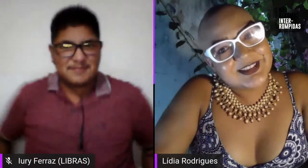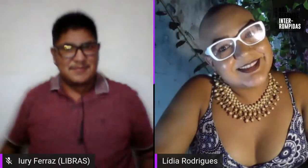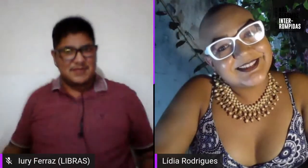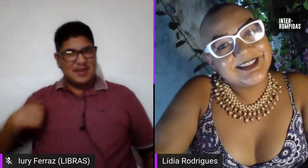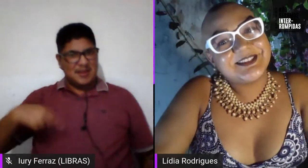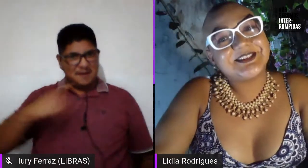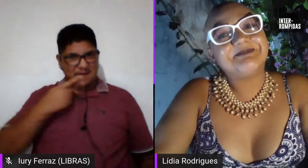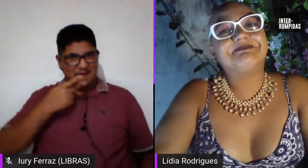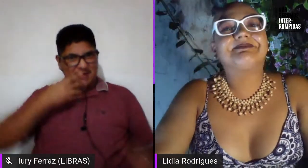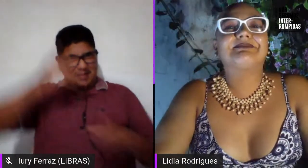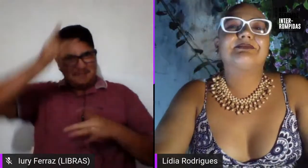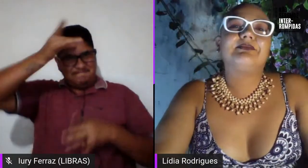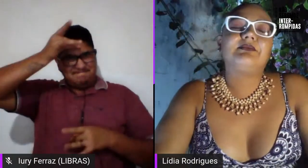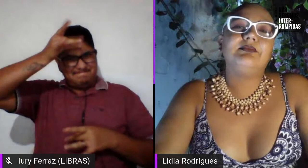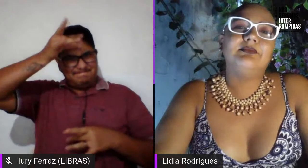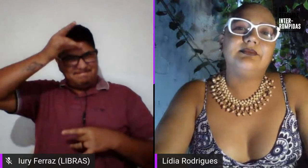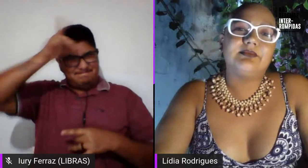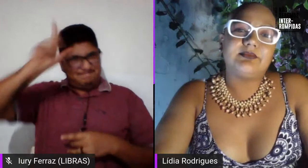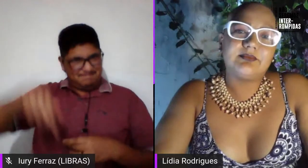performática né gente